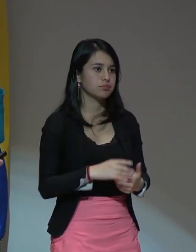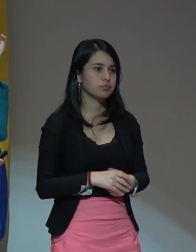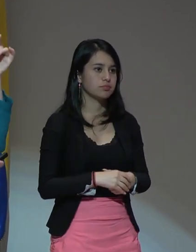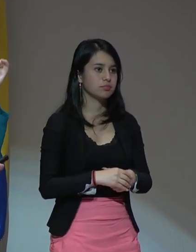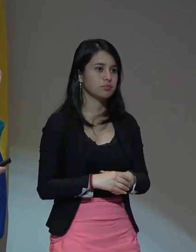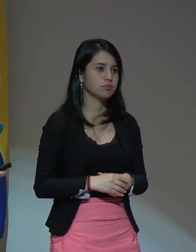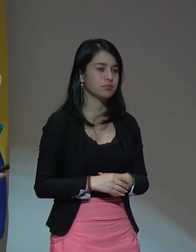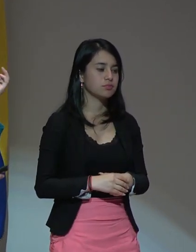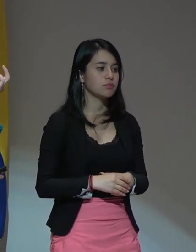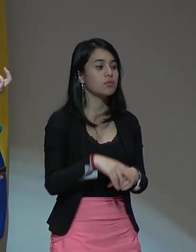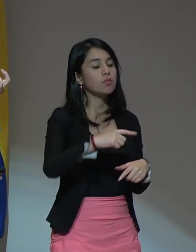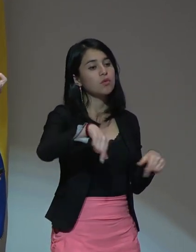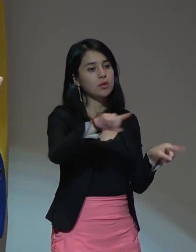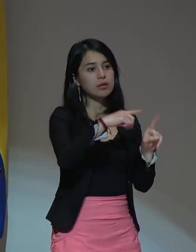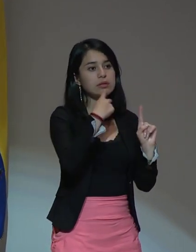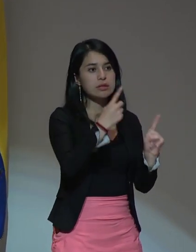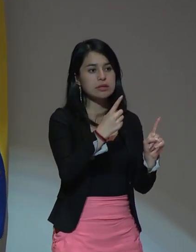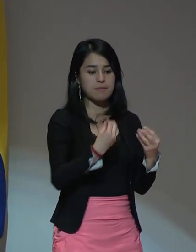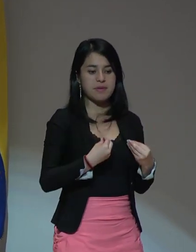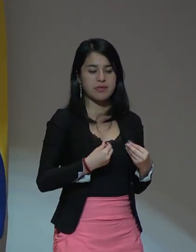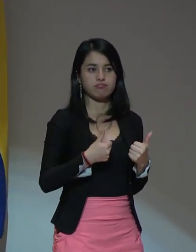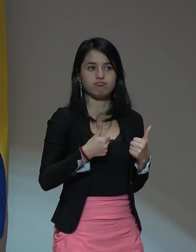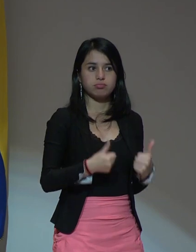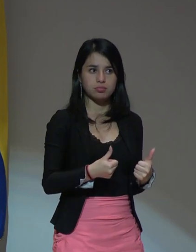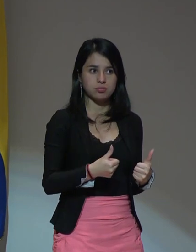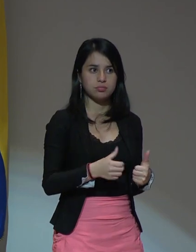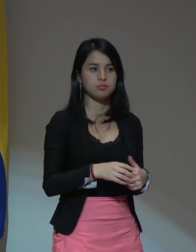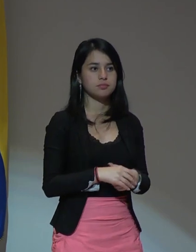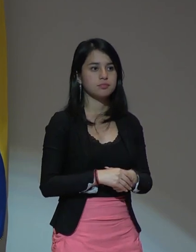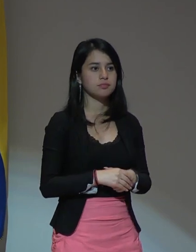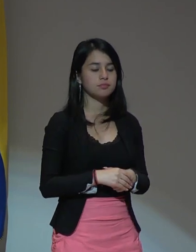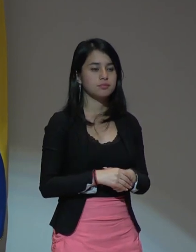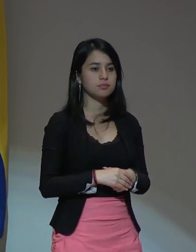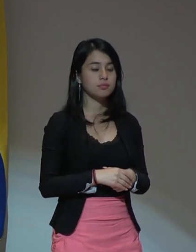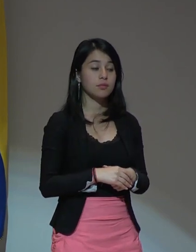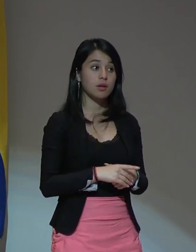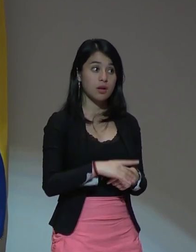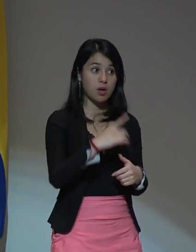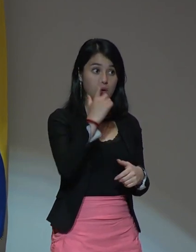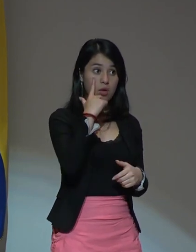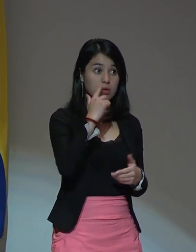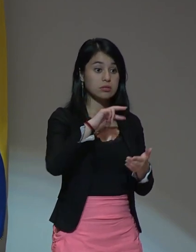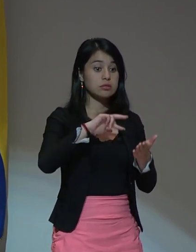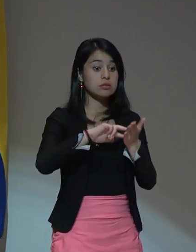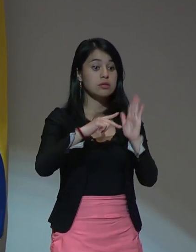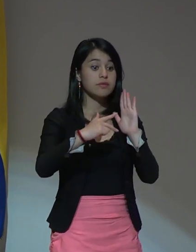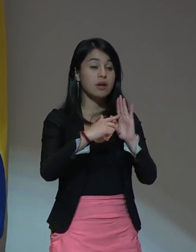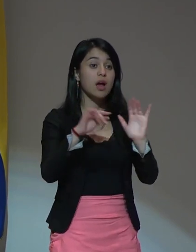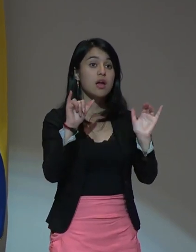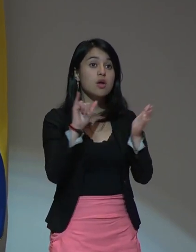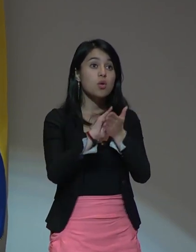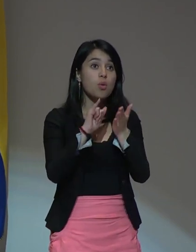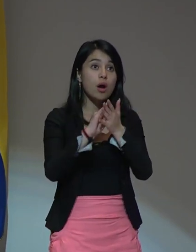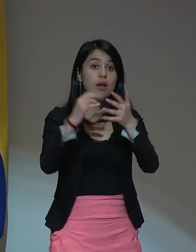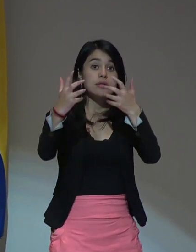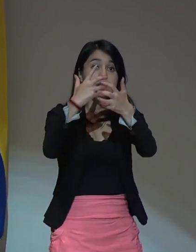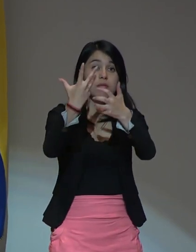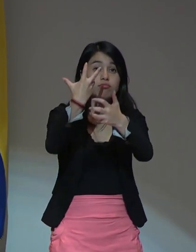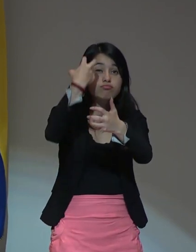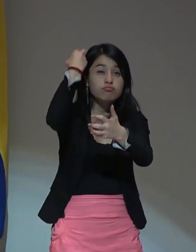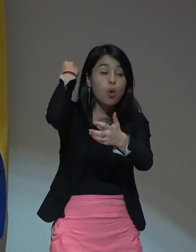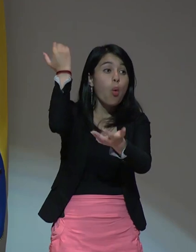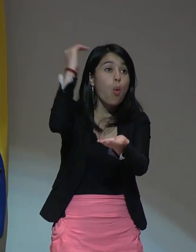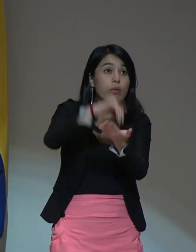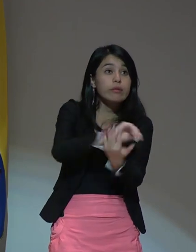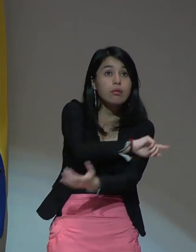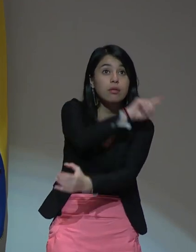Ustedes lo llaman buen vivir. no significa volver a sistemas puros o tradicionales sino